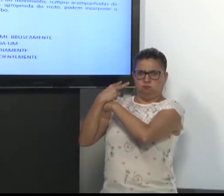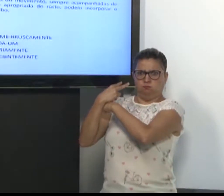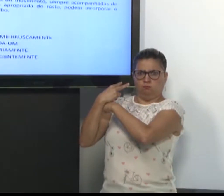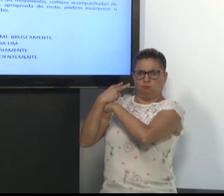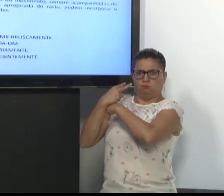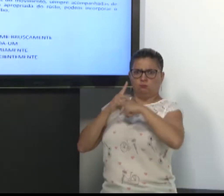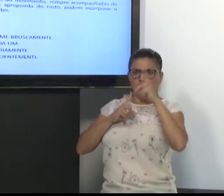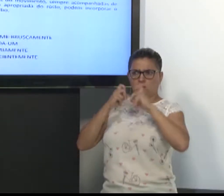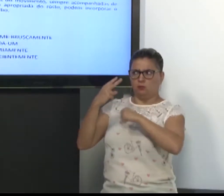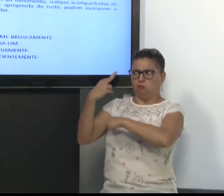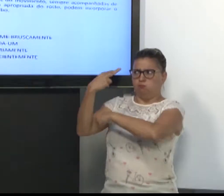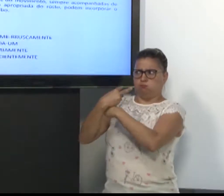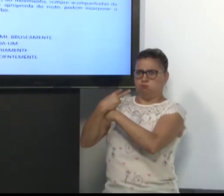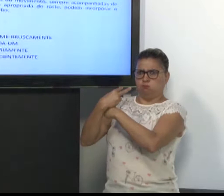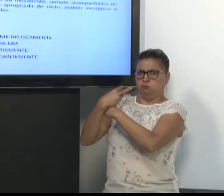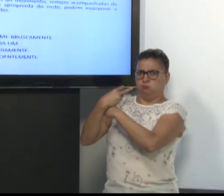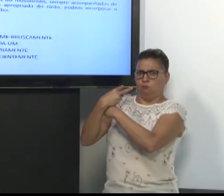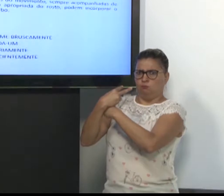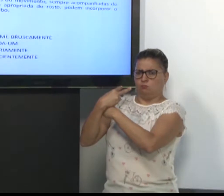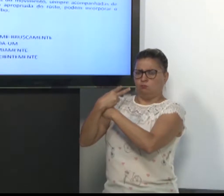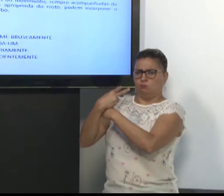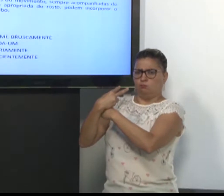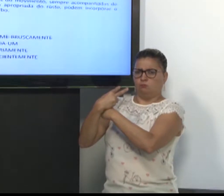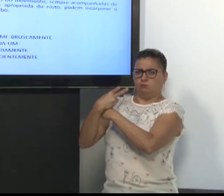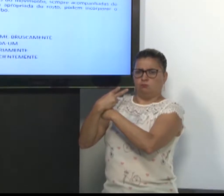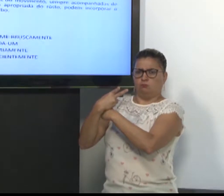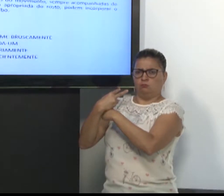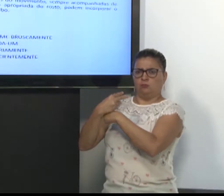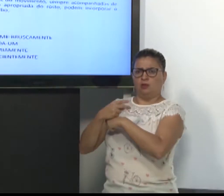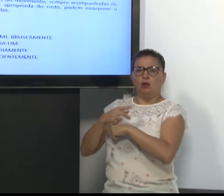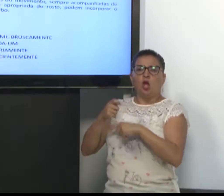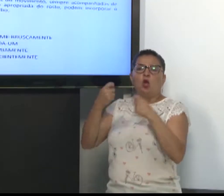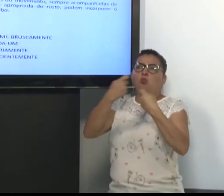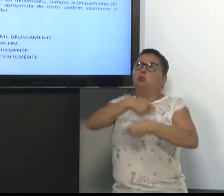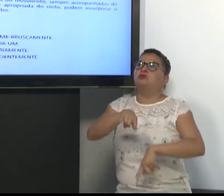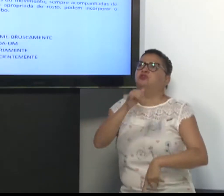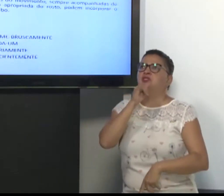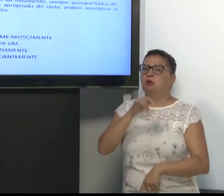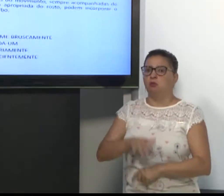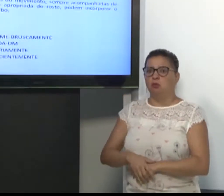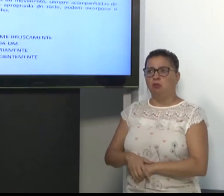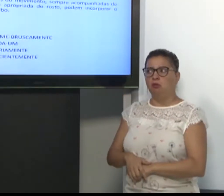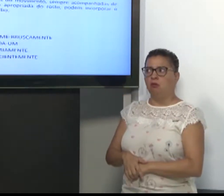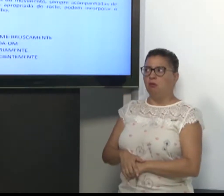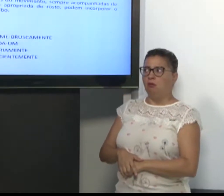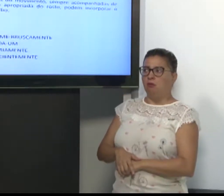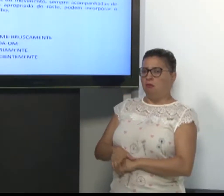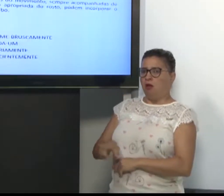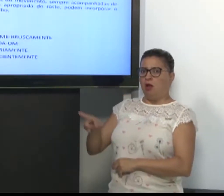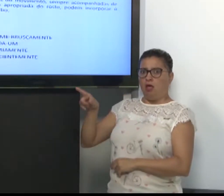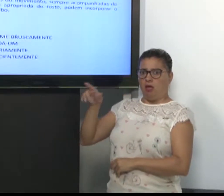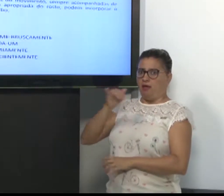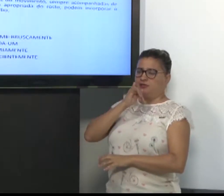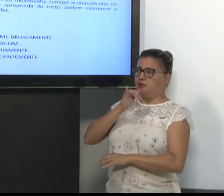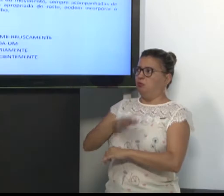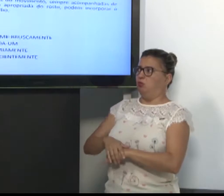Olhar bruscamente. Ela me olha com mais seriedade. Eu não preciso falar.